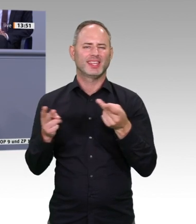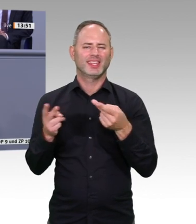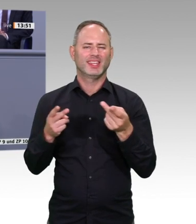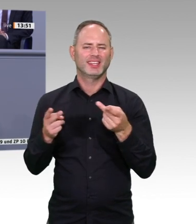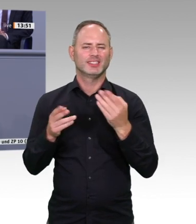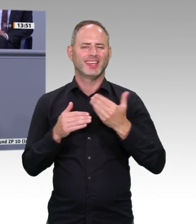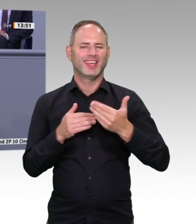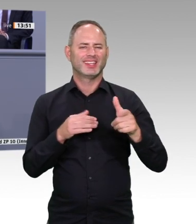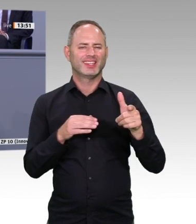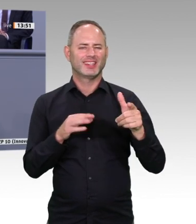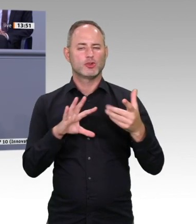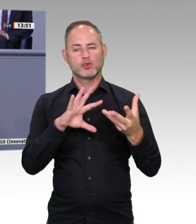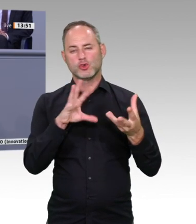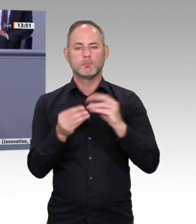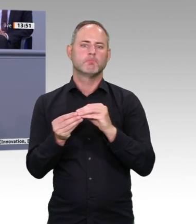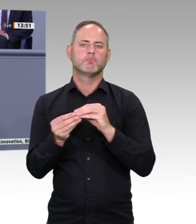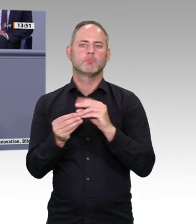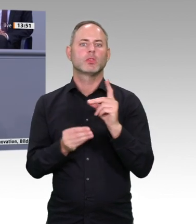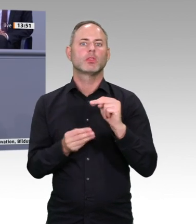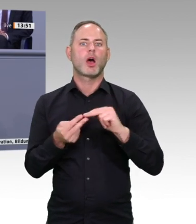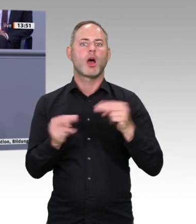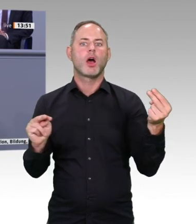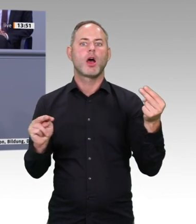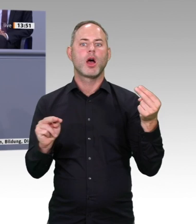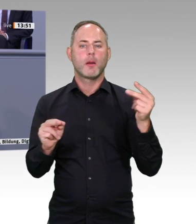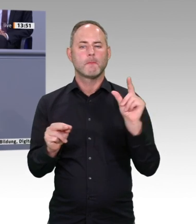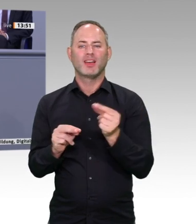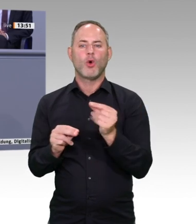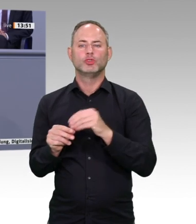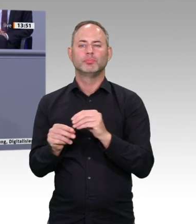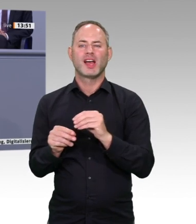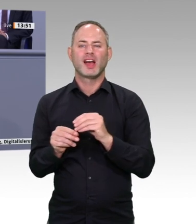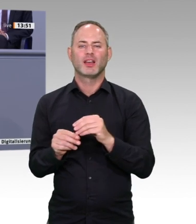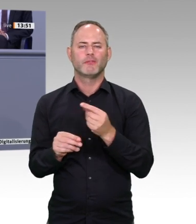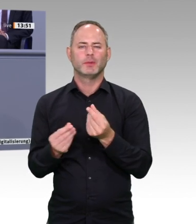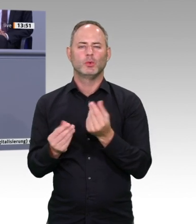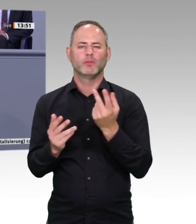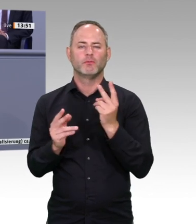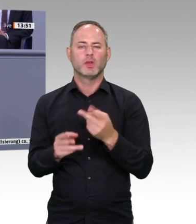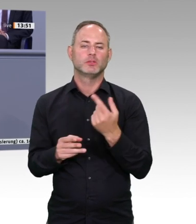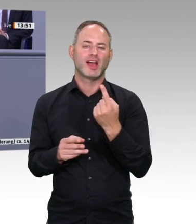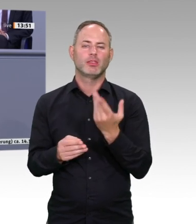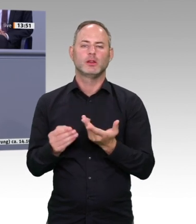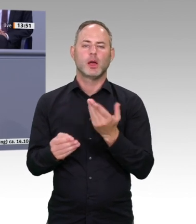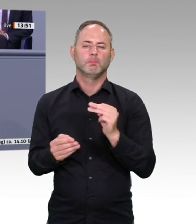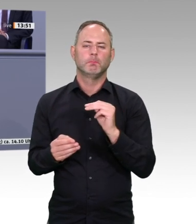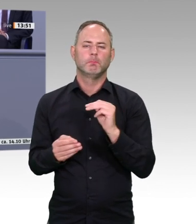Teich, und ja, mir ist bewusst, USA hat ein fünfmal so großes Bruttoinlandsprodukt. Trotzdem ist das keine Erklärung, warum der